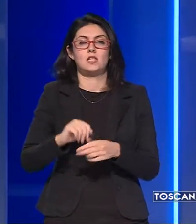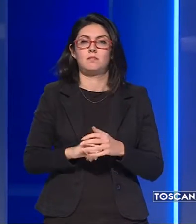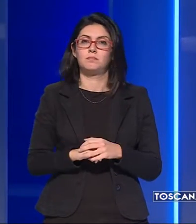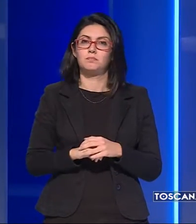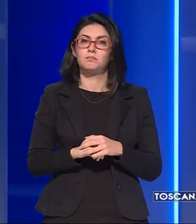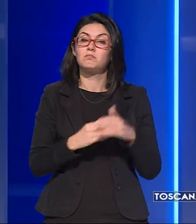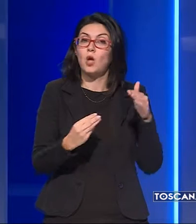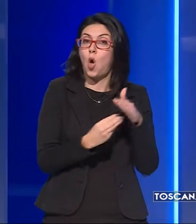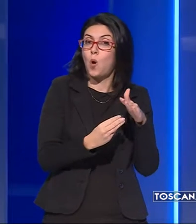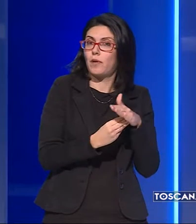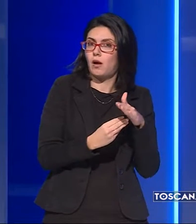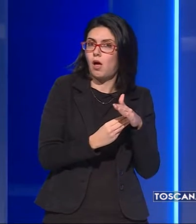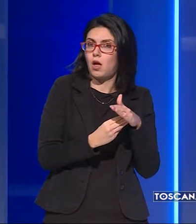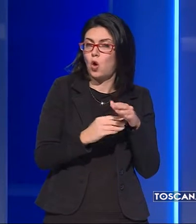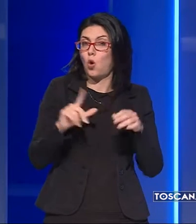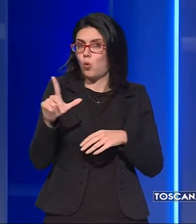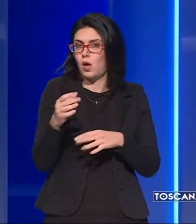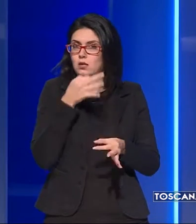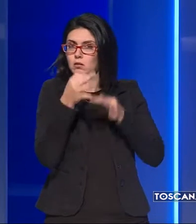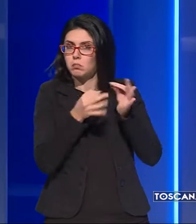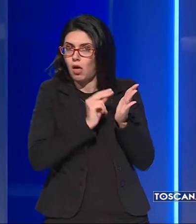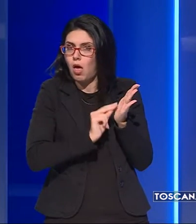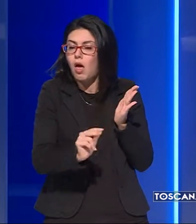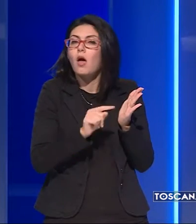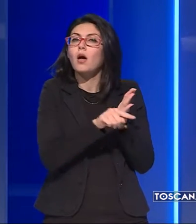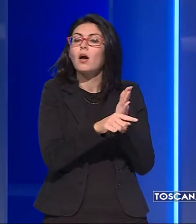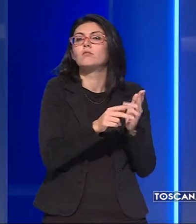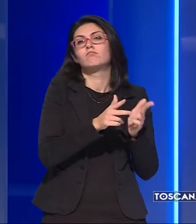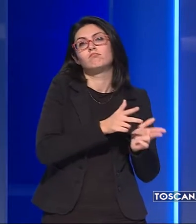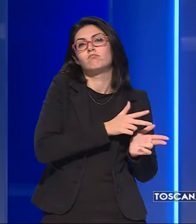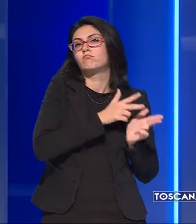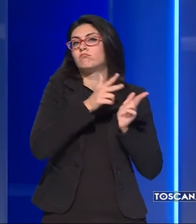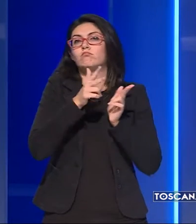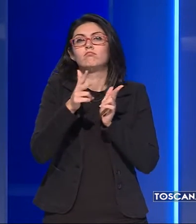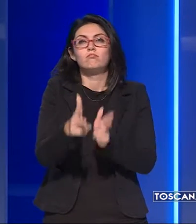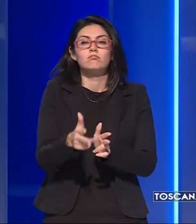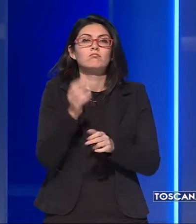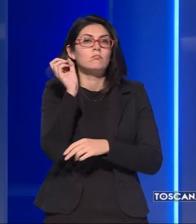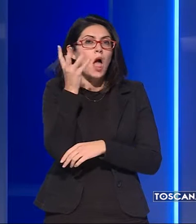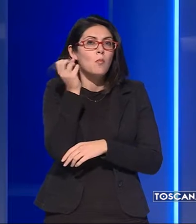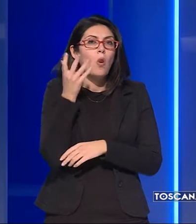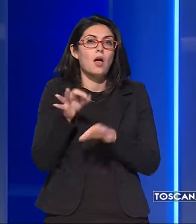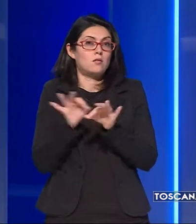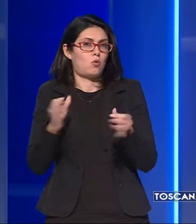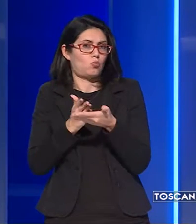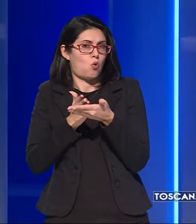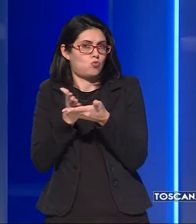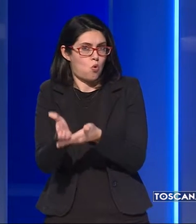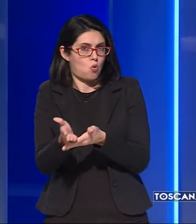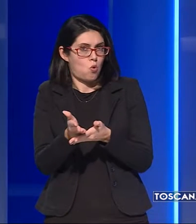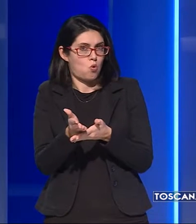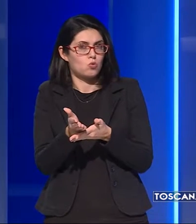L'operaio, spiega Lucchesi in una nota, è stato trasportato da un'ambulanza al pronto soccorso, non